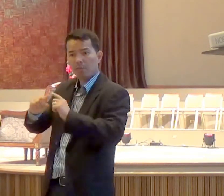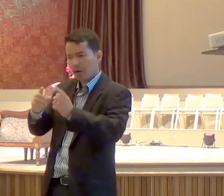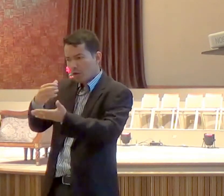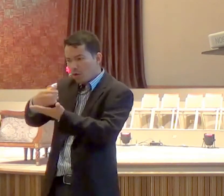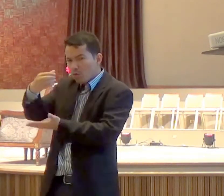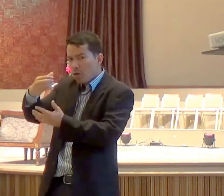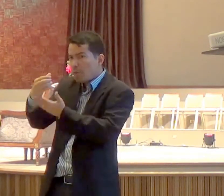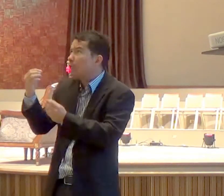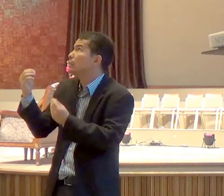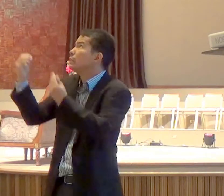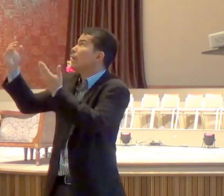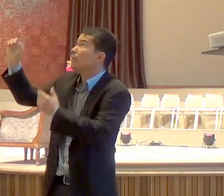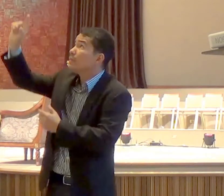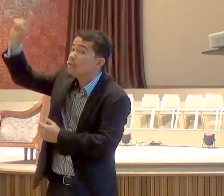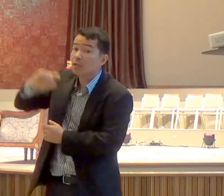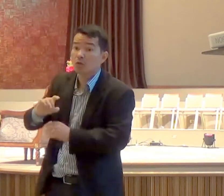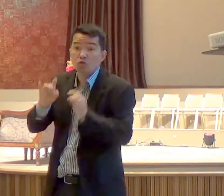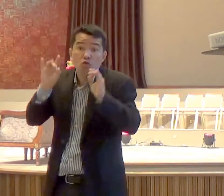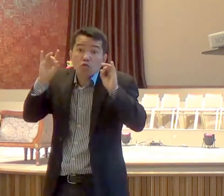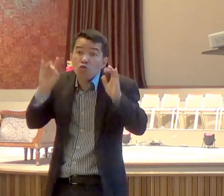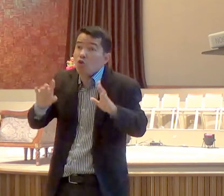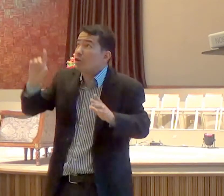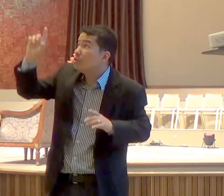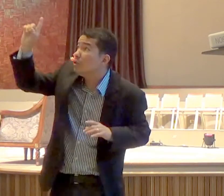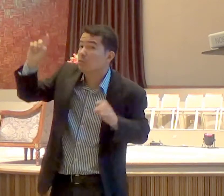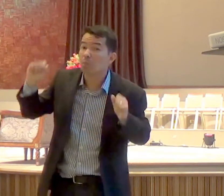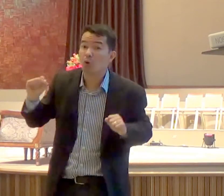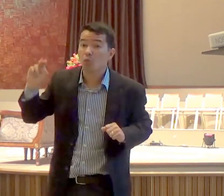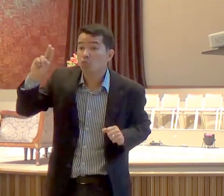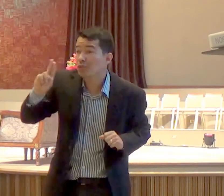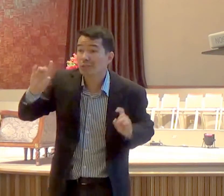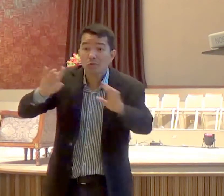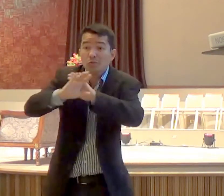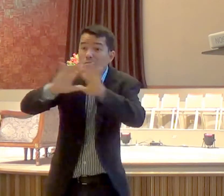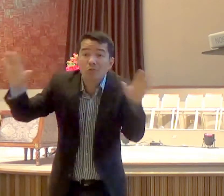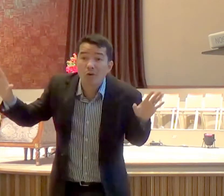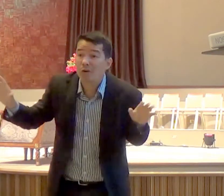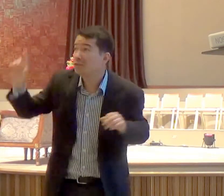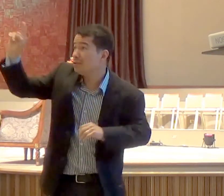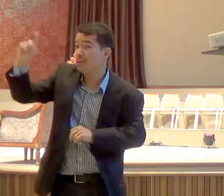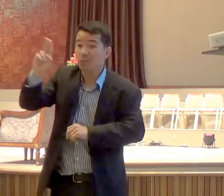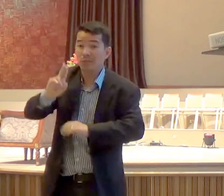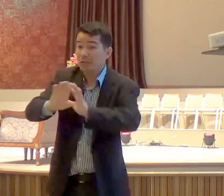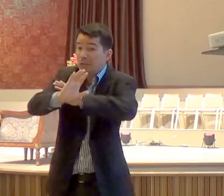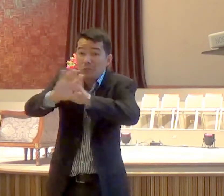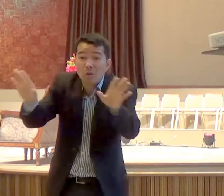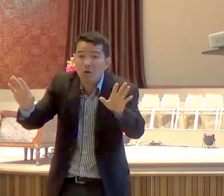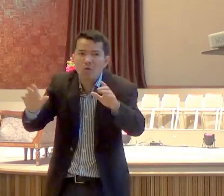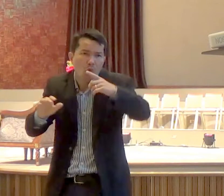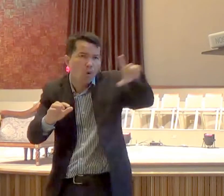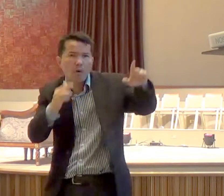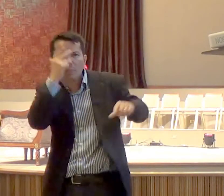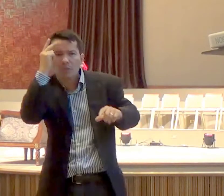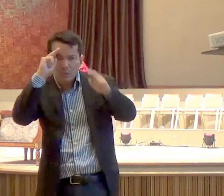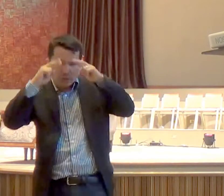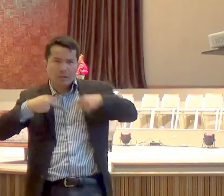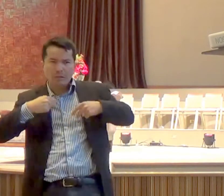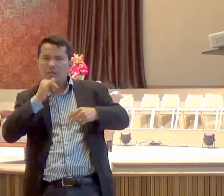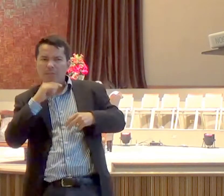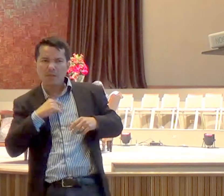é para Deus, só pode ser usado, do jeito de Deus, da maneira de Deus, do jeito que Deus quer, não pode